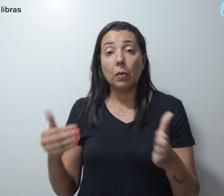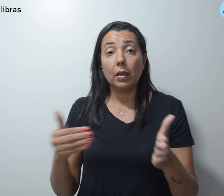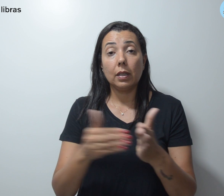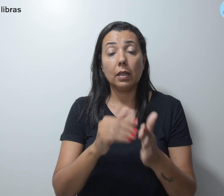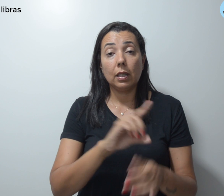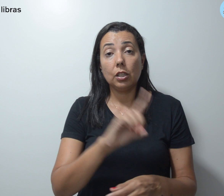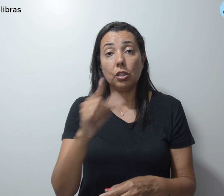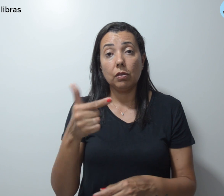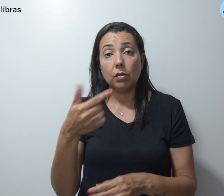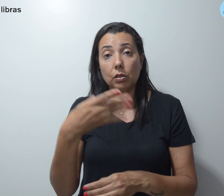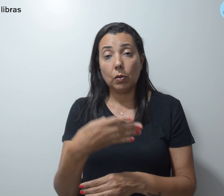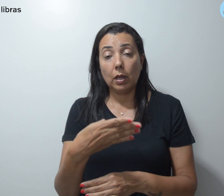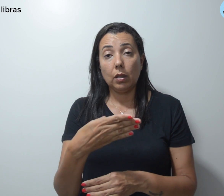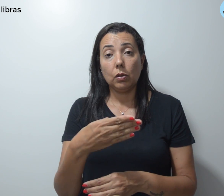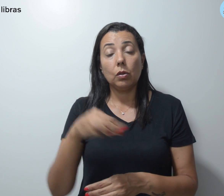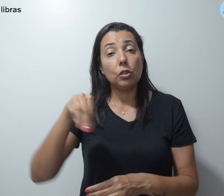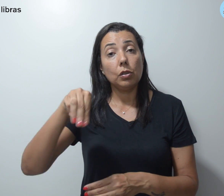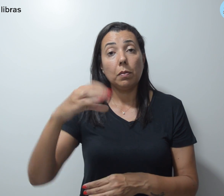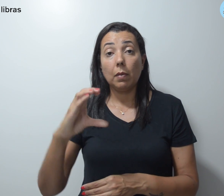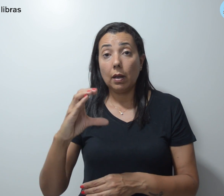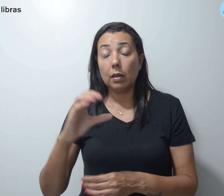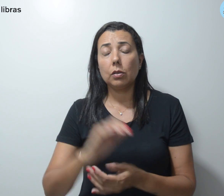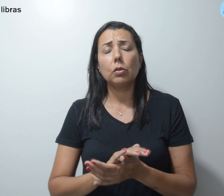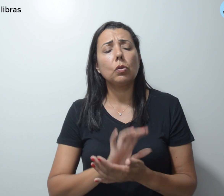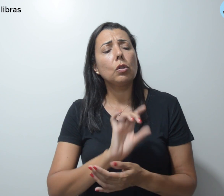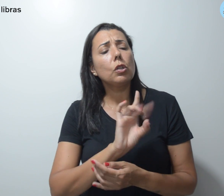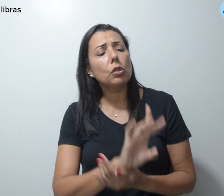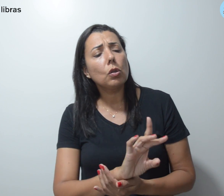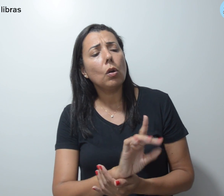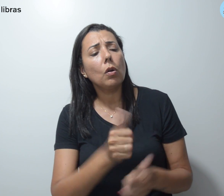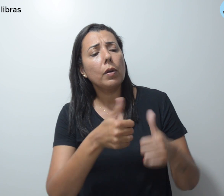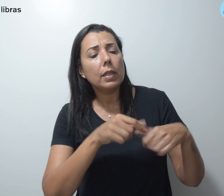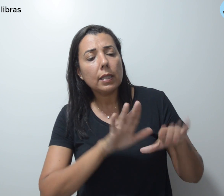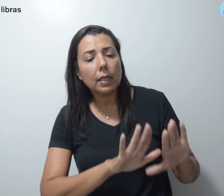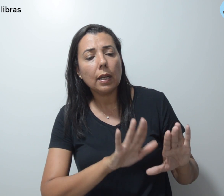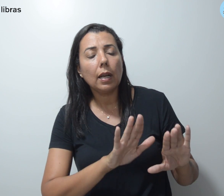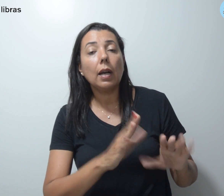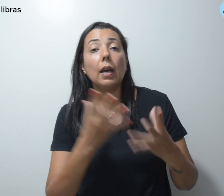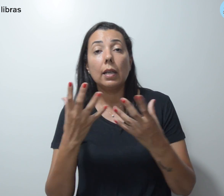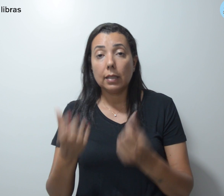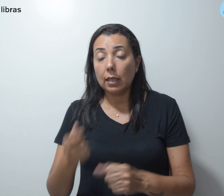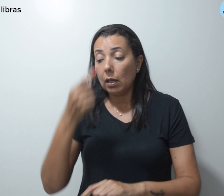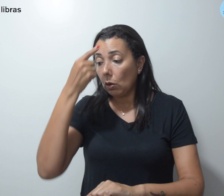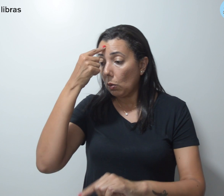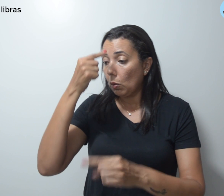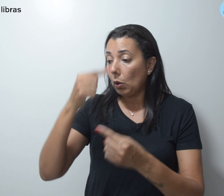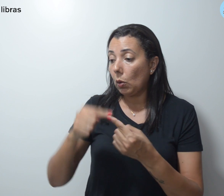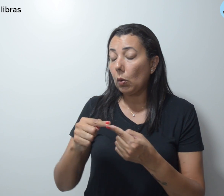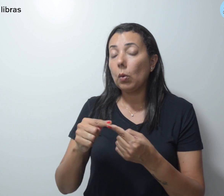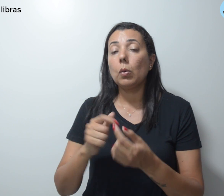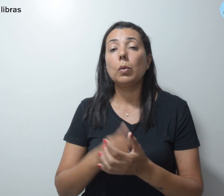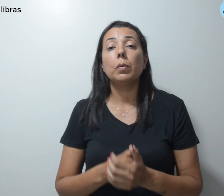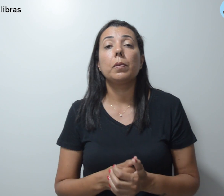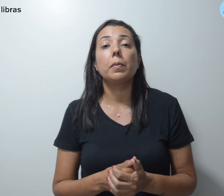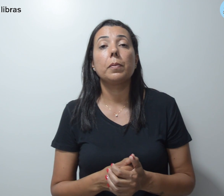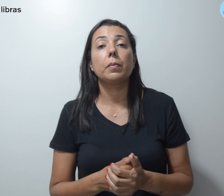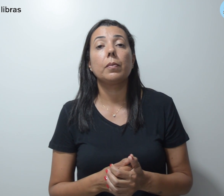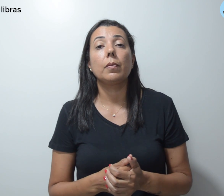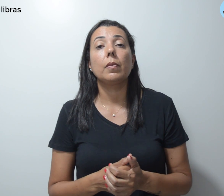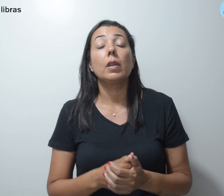24 de março e só estarão aptos ao acordo precatórios emitidos